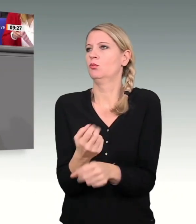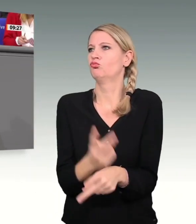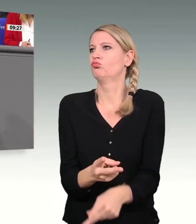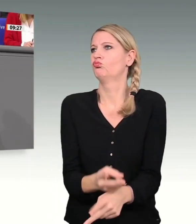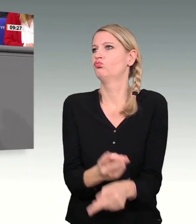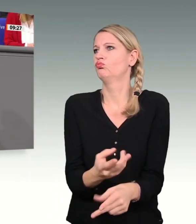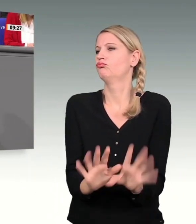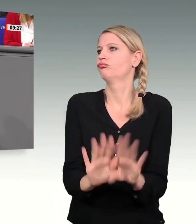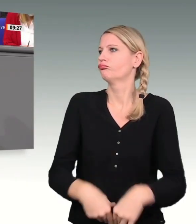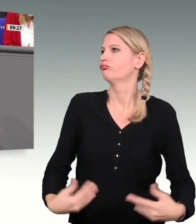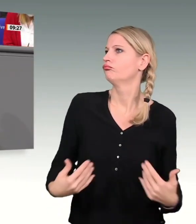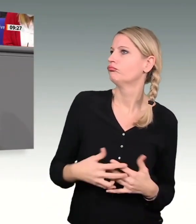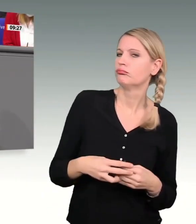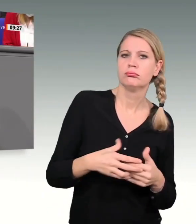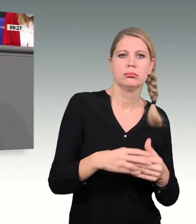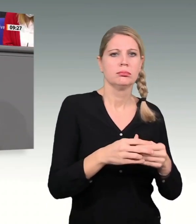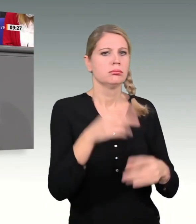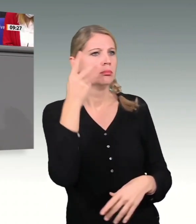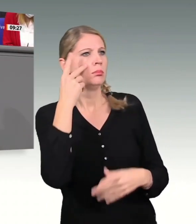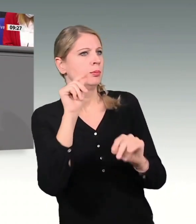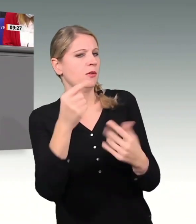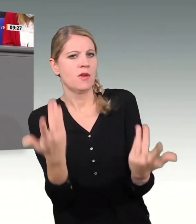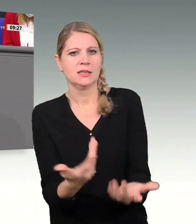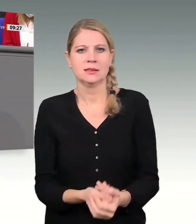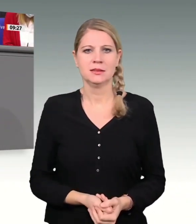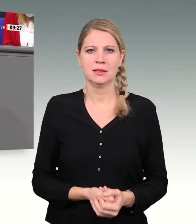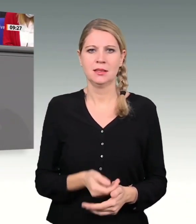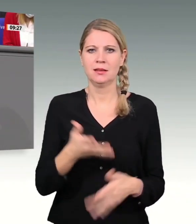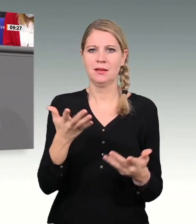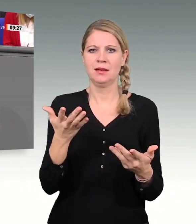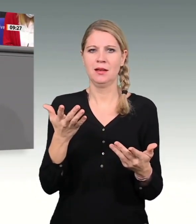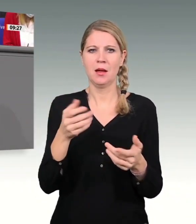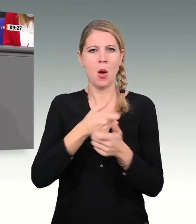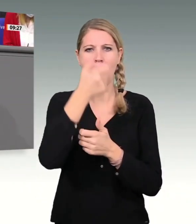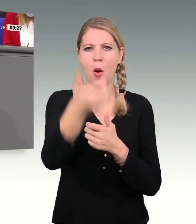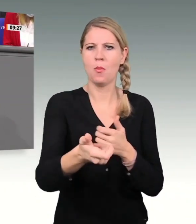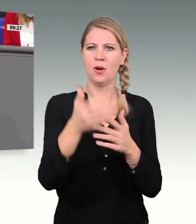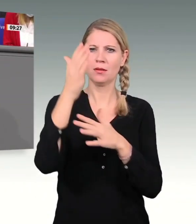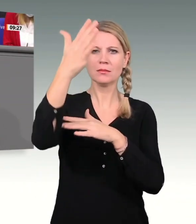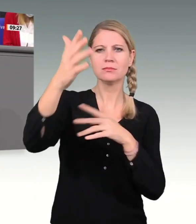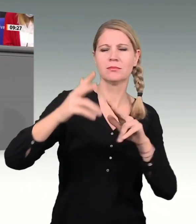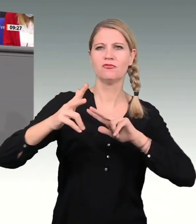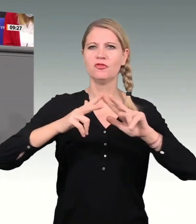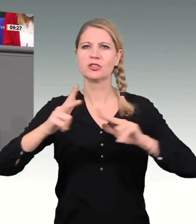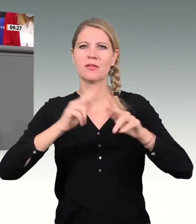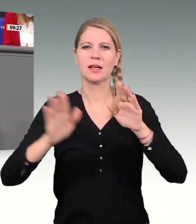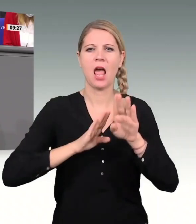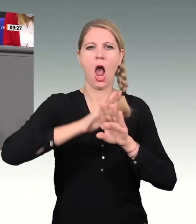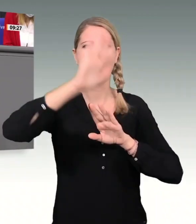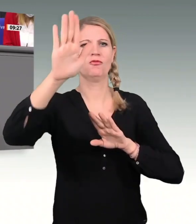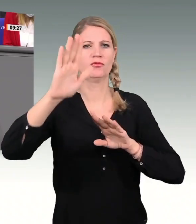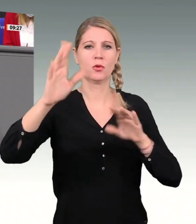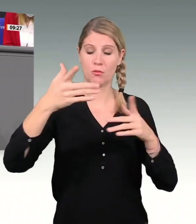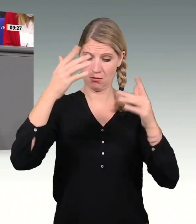Ausschwung unseres Landes massiv gefährden. Und als stärkste Volkswirtschaft in Europa würde es die ökonomische Erholung des gesamten